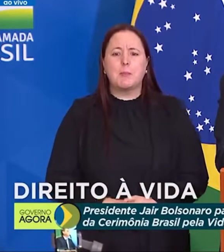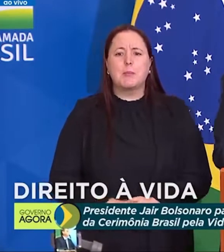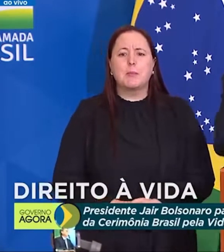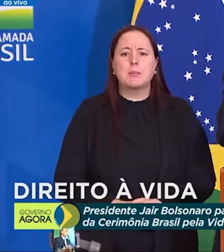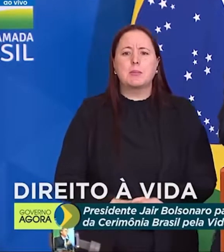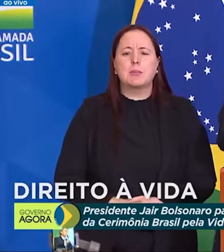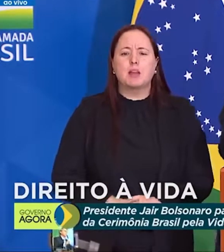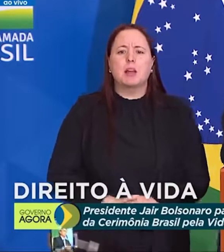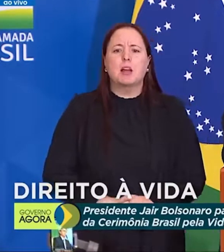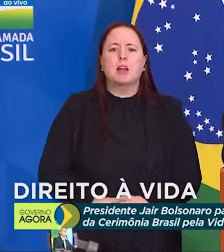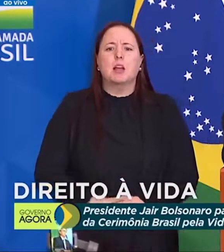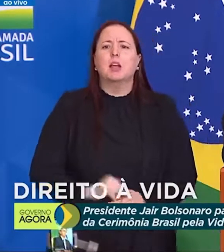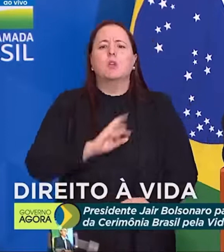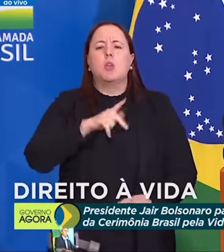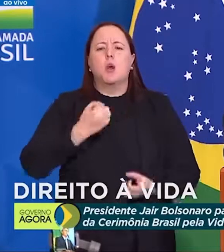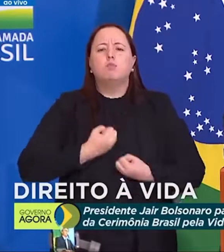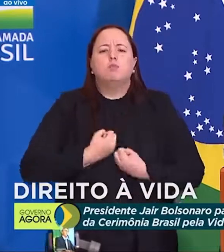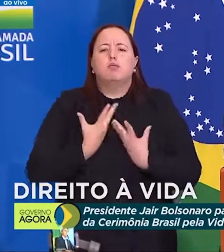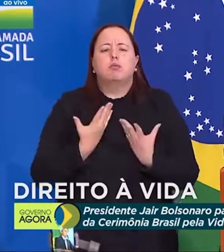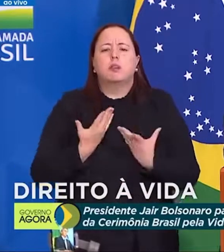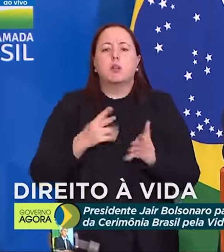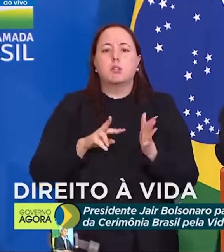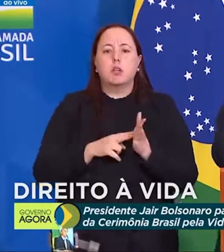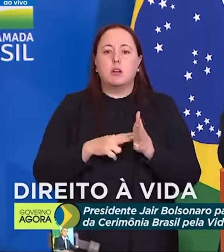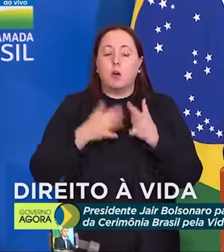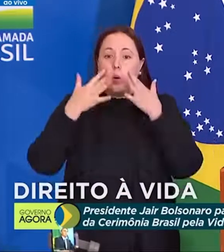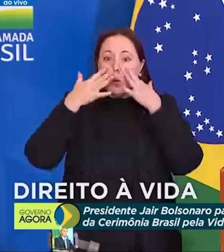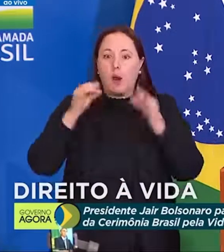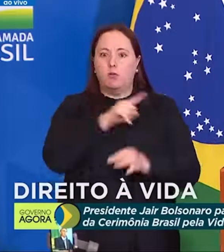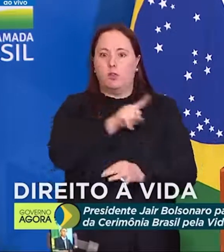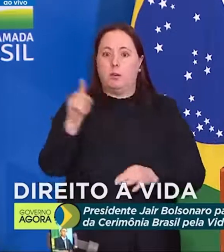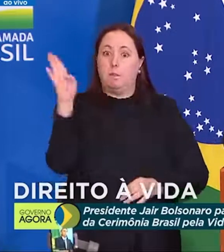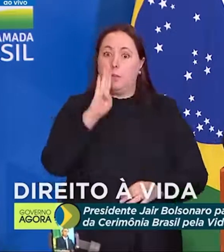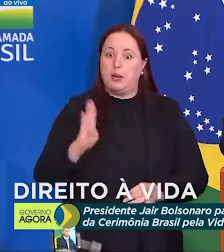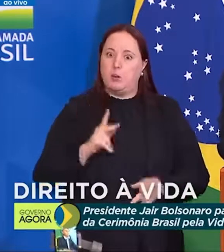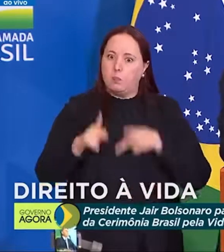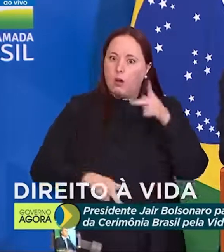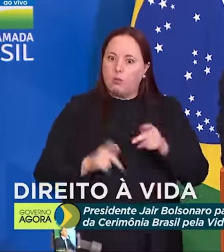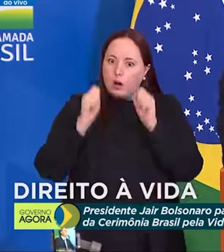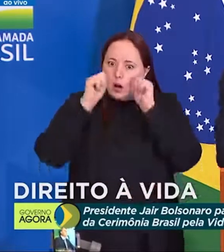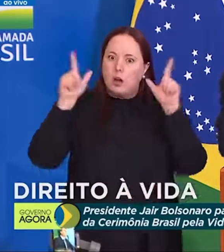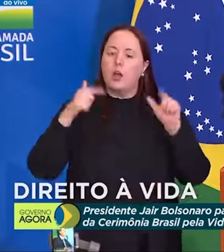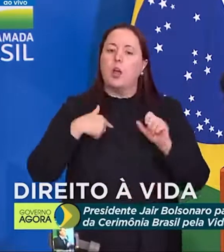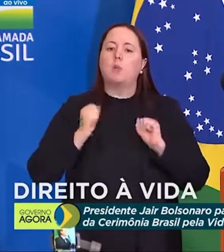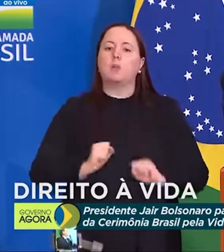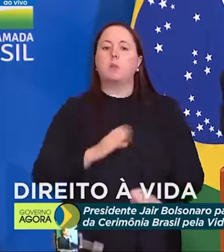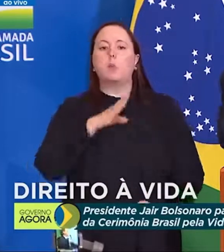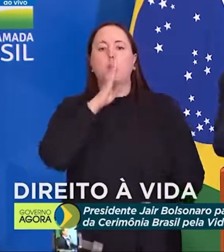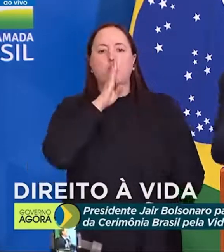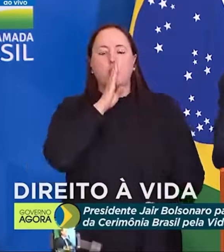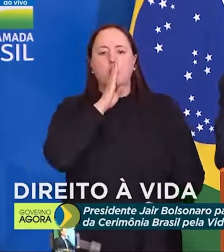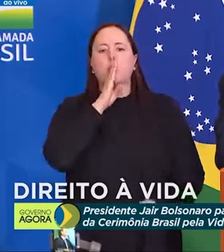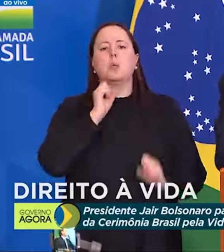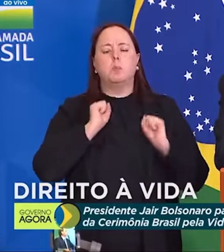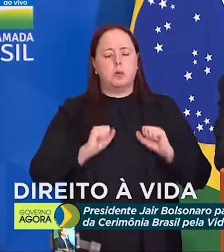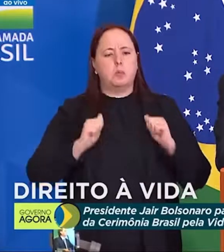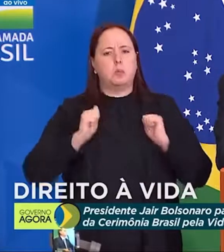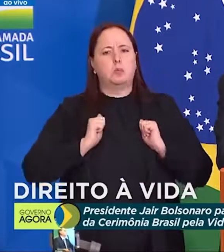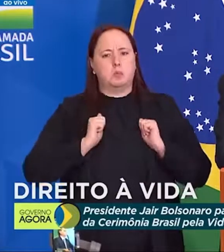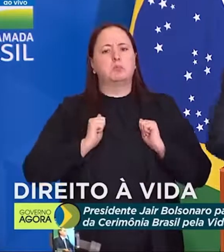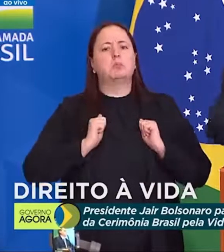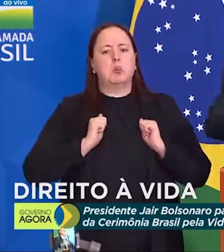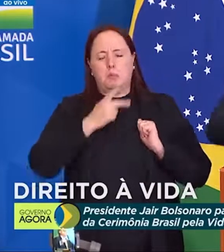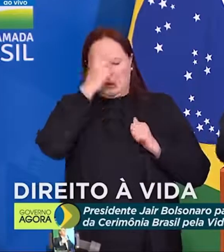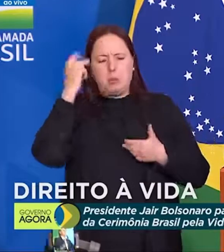isso não é um desabafo, é um alerta à nação brasileira. Podia ter ficado quieto, quase todos meus ministros me